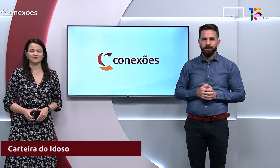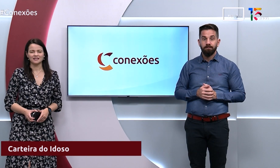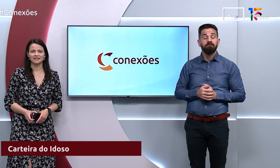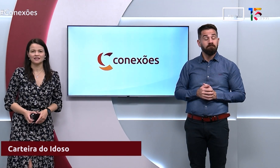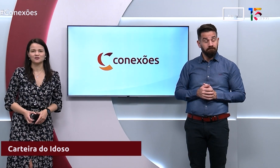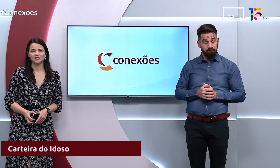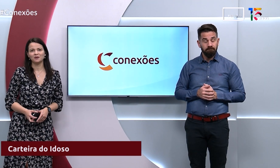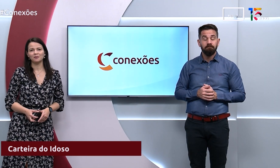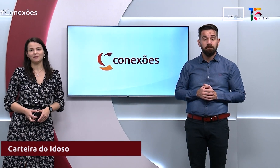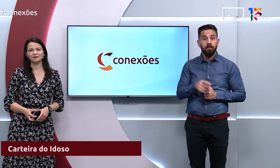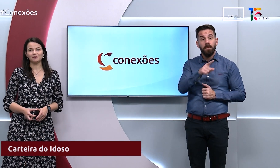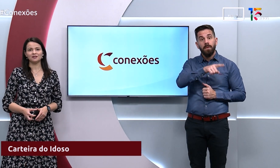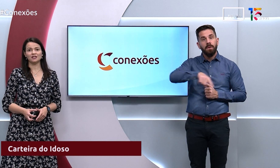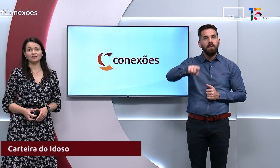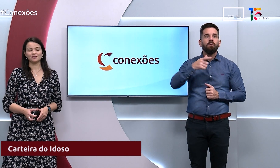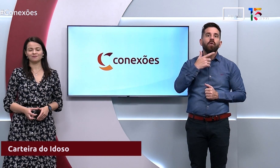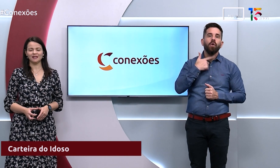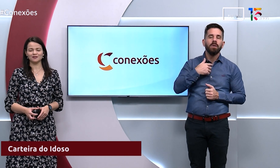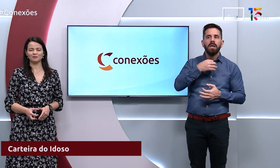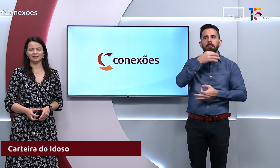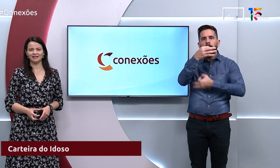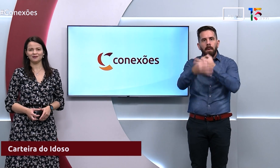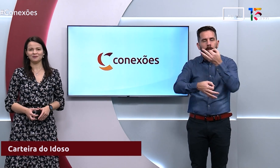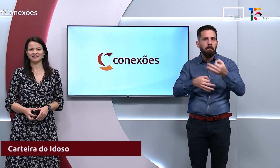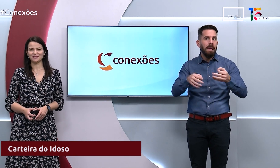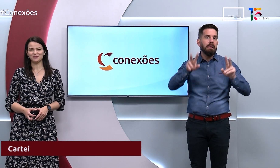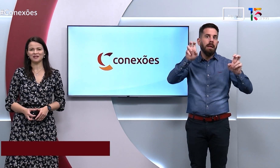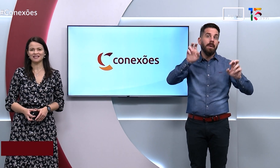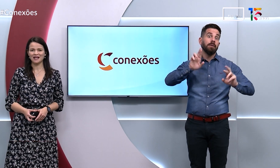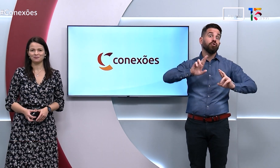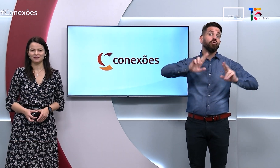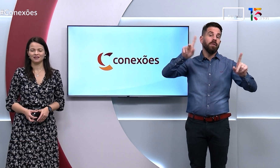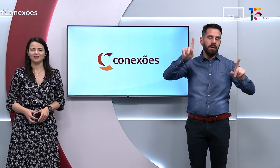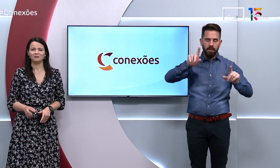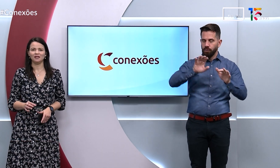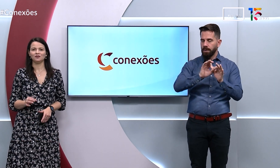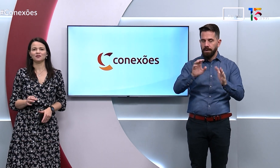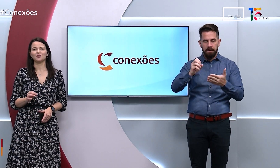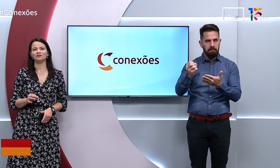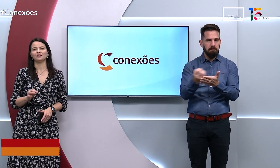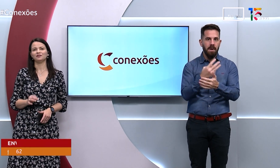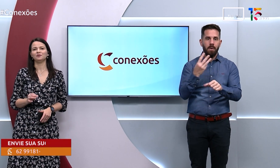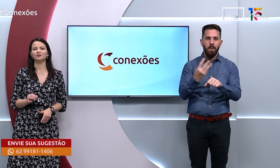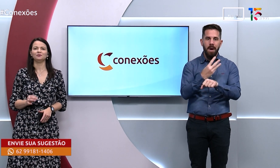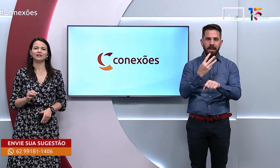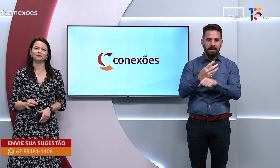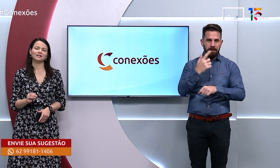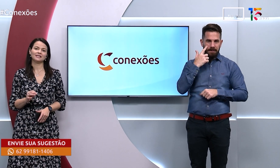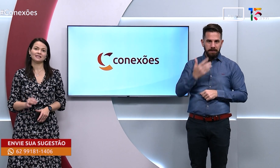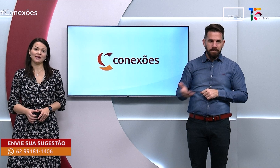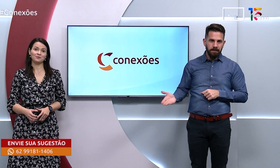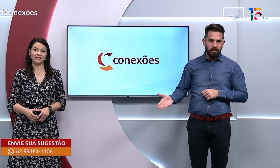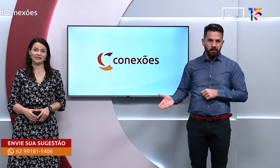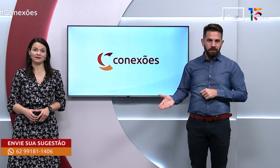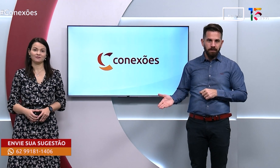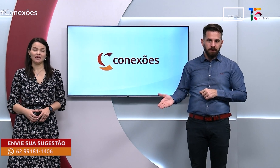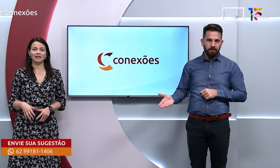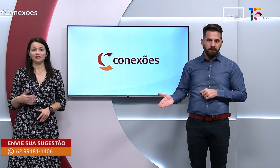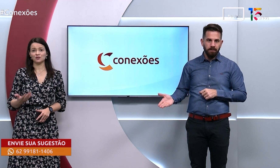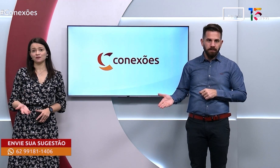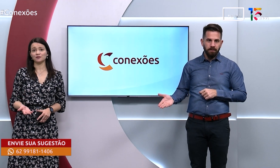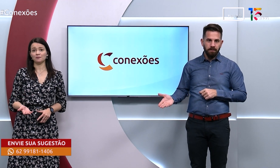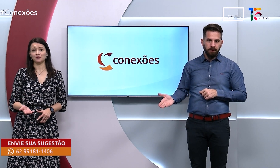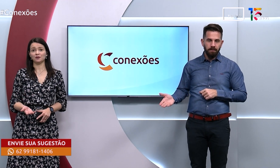Se você quiser sugerir alguma pauta para a gente, é só mandar uma mensagem no WhatsApp, 629-9181-1406.